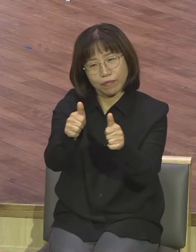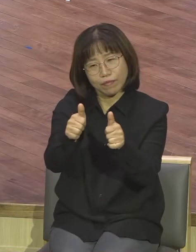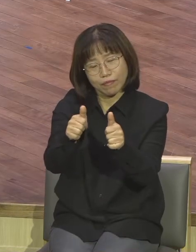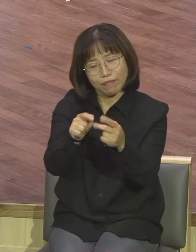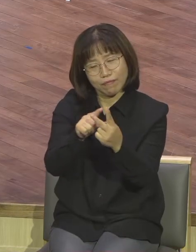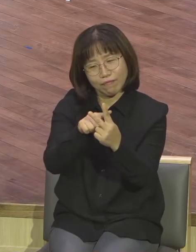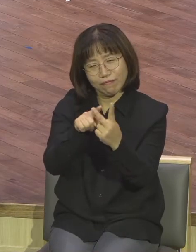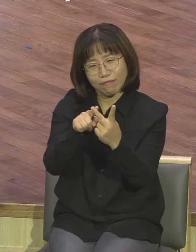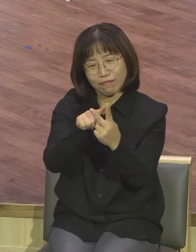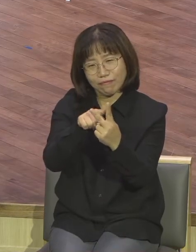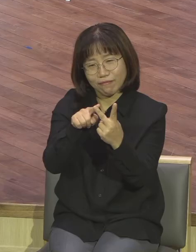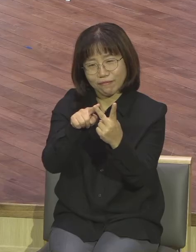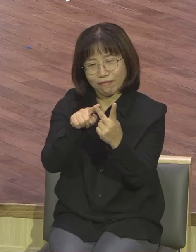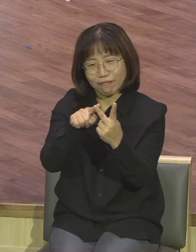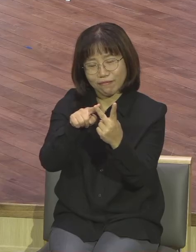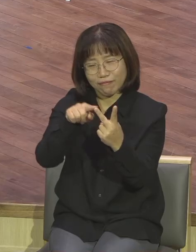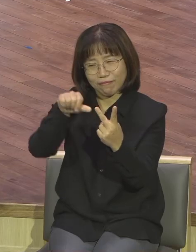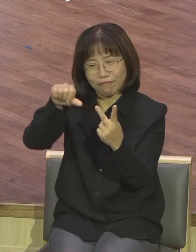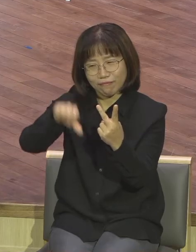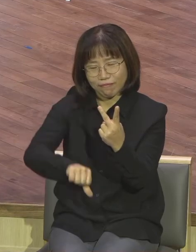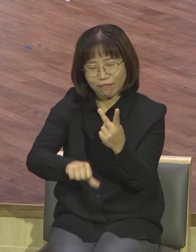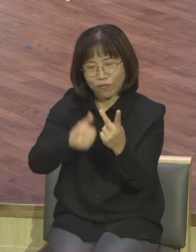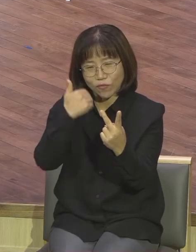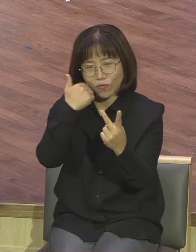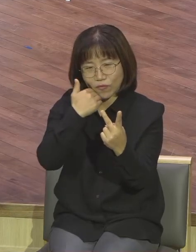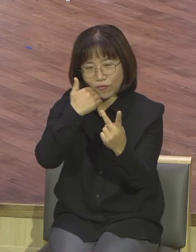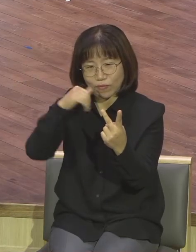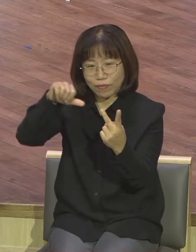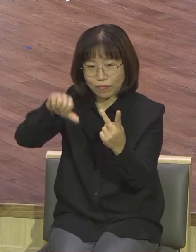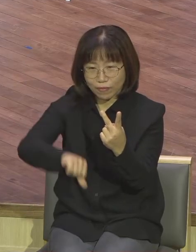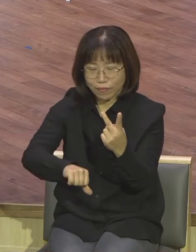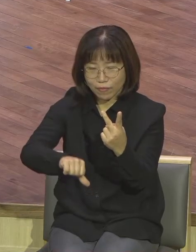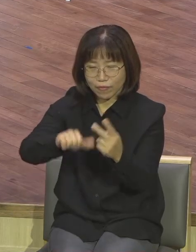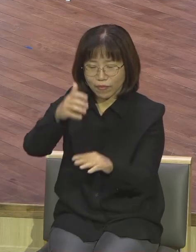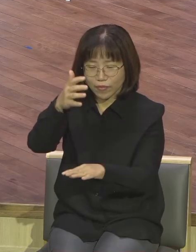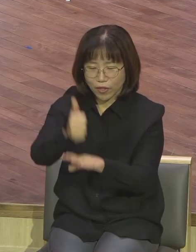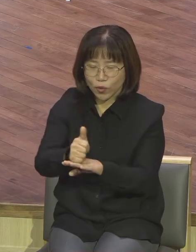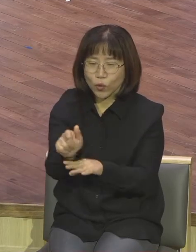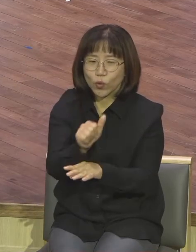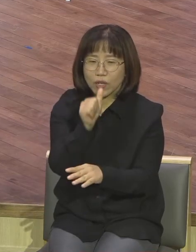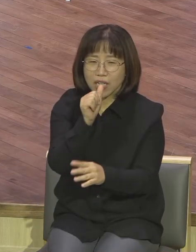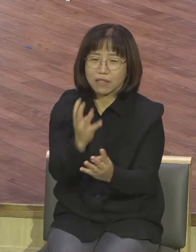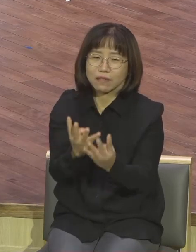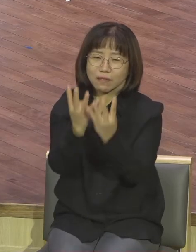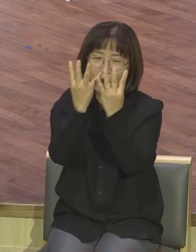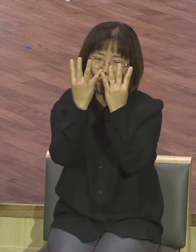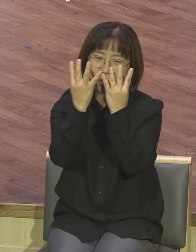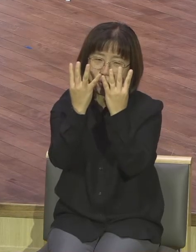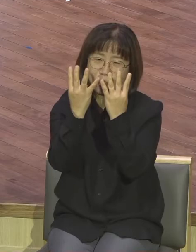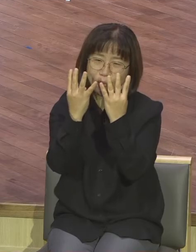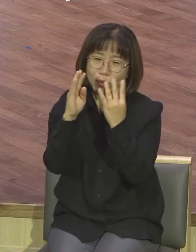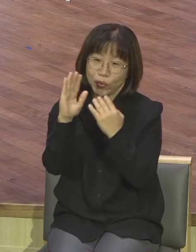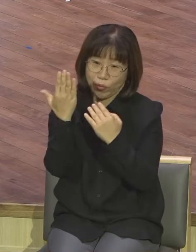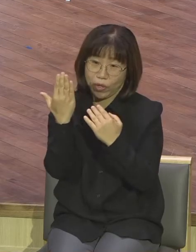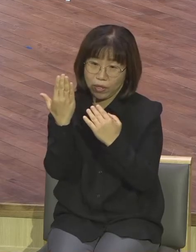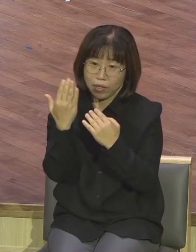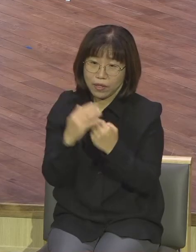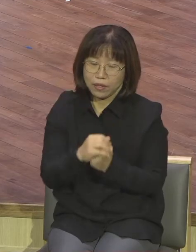떨어질 것인데 떨어진 사람은 아무래도 감옥 가게 된다라는 그런 말이 그렇게 나올 정도로 지금